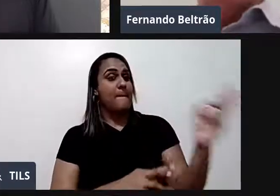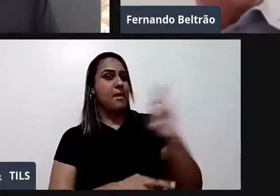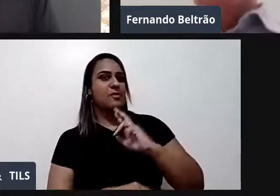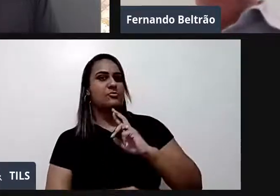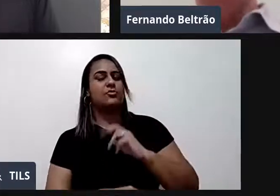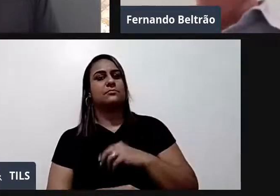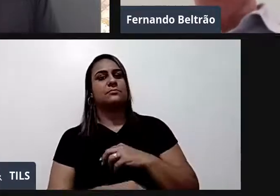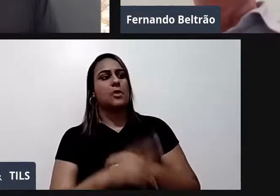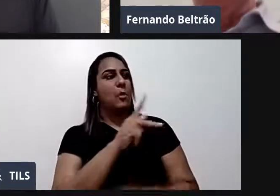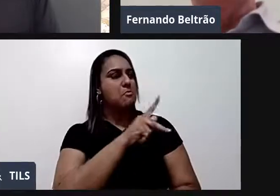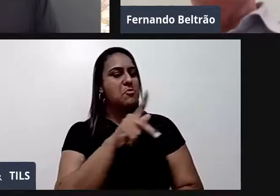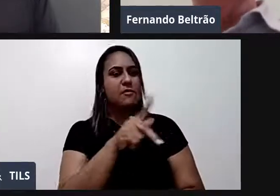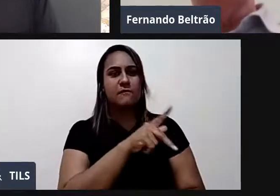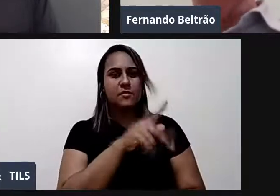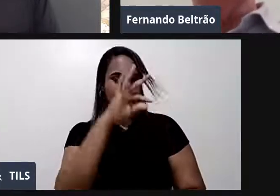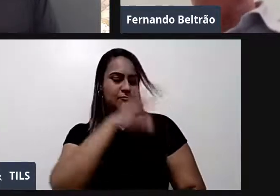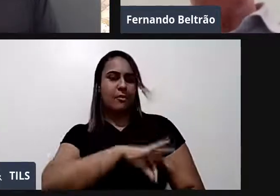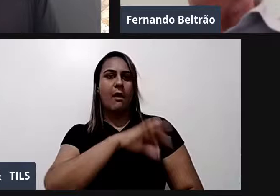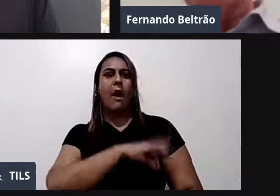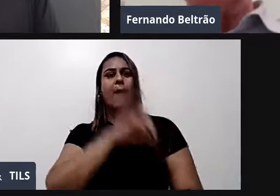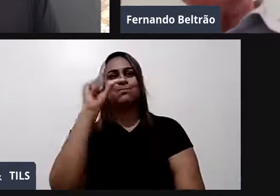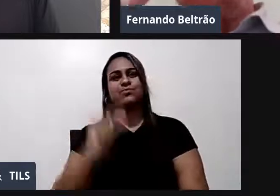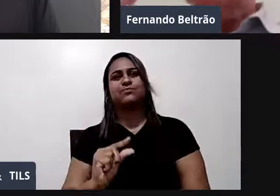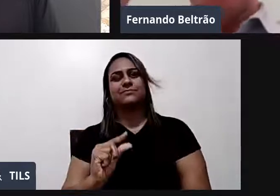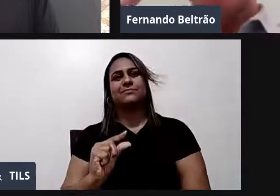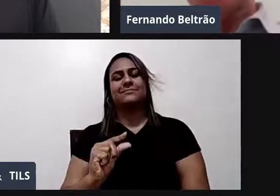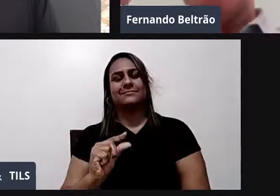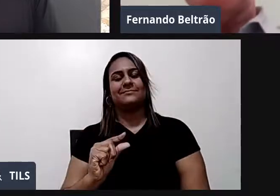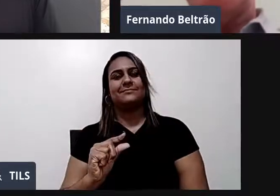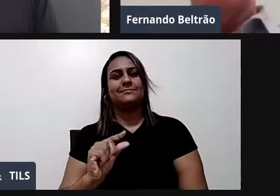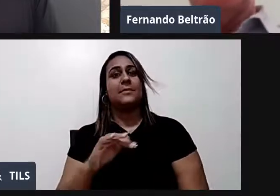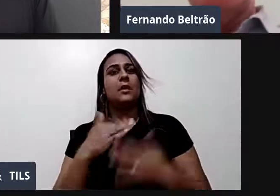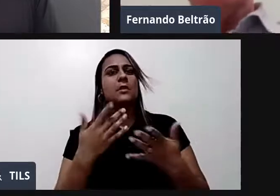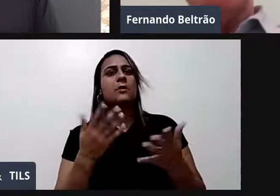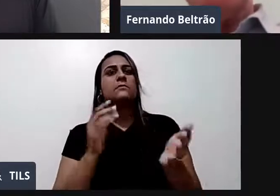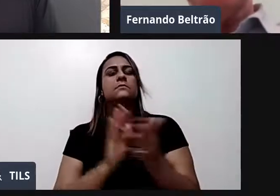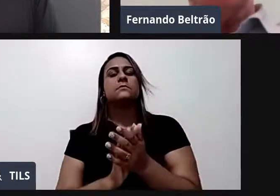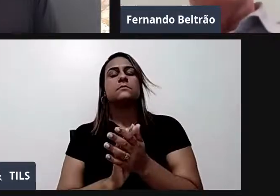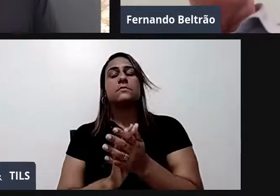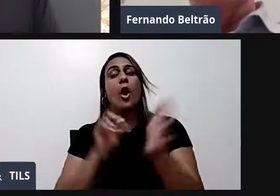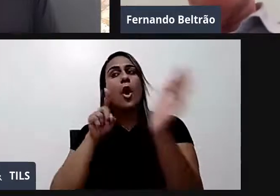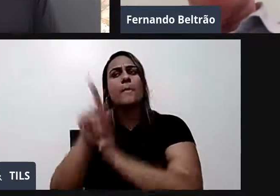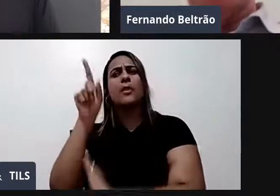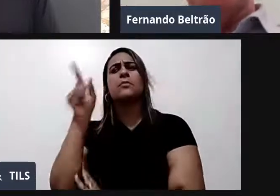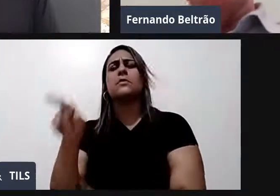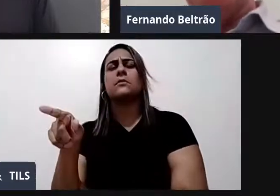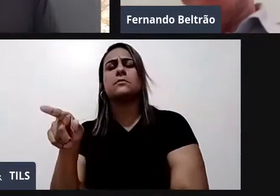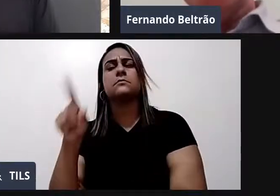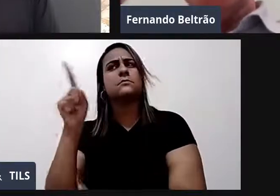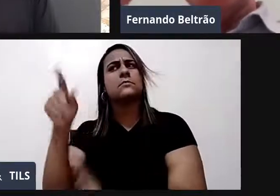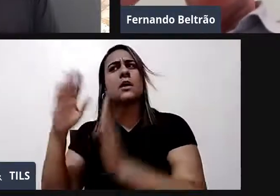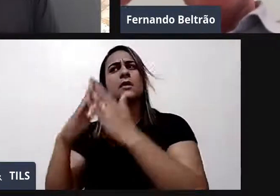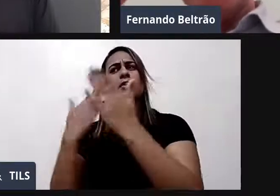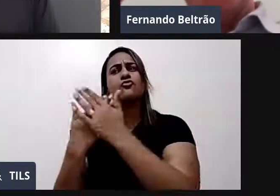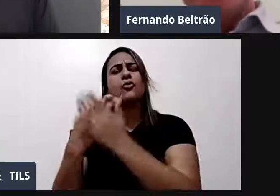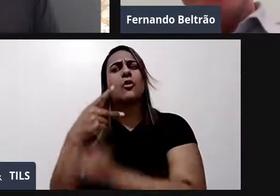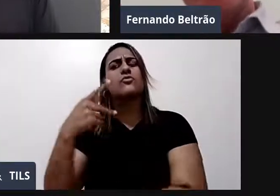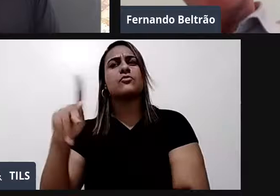Ou, meu querido. Então me diga uma coisa. Na sua escola. Não importa qual é. Tem ou não tem. Pelo menos. Pelo menos.